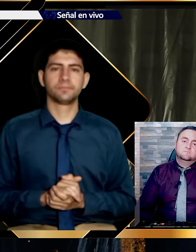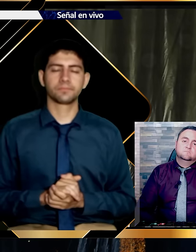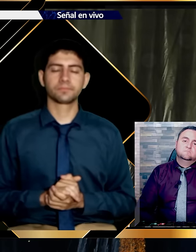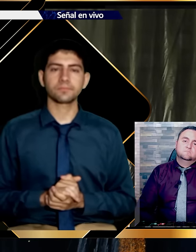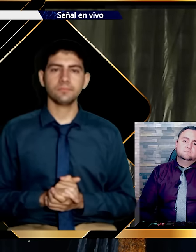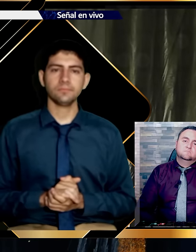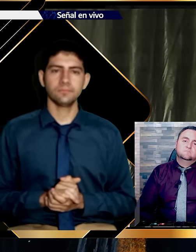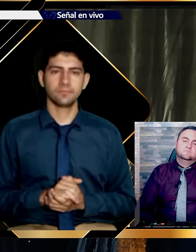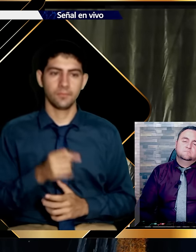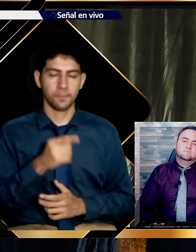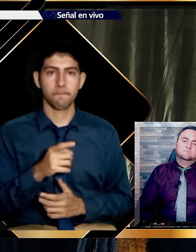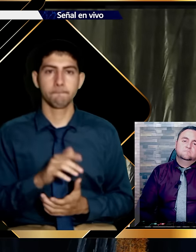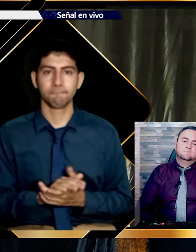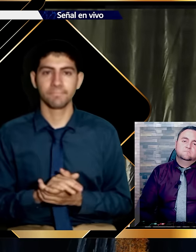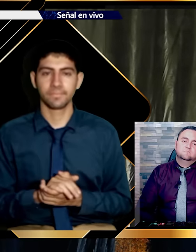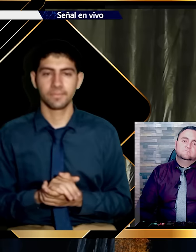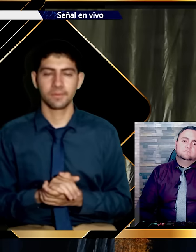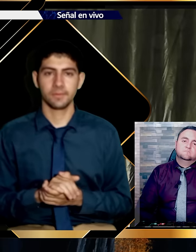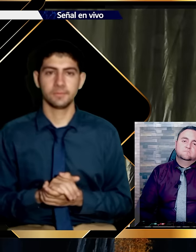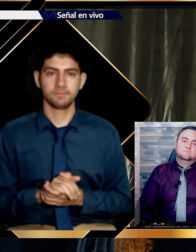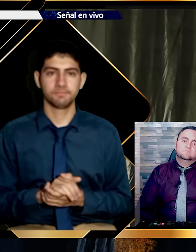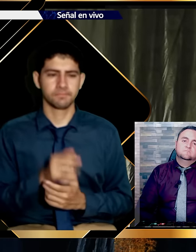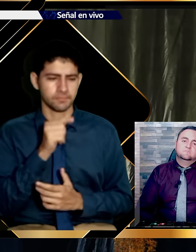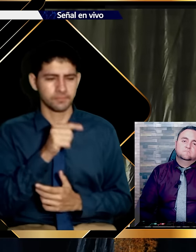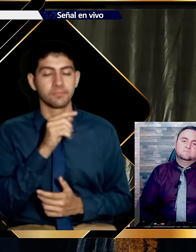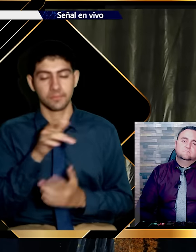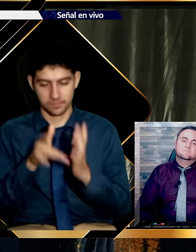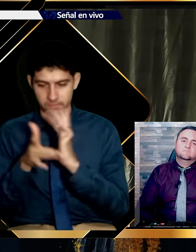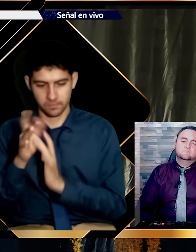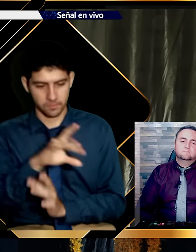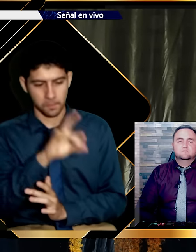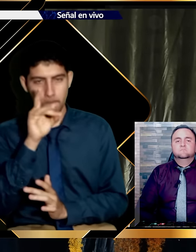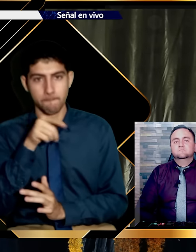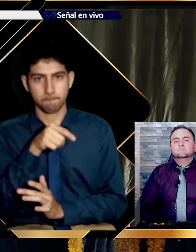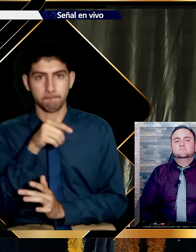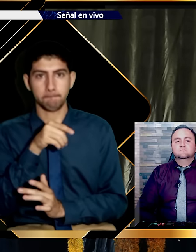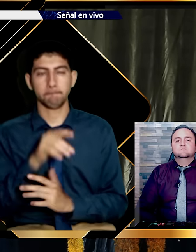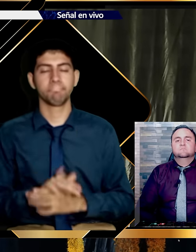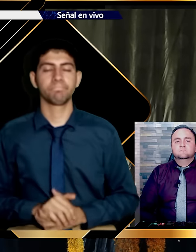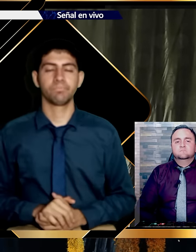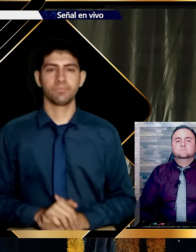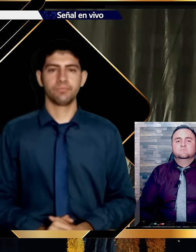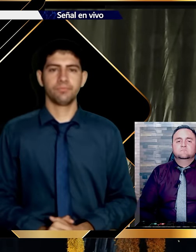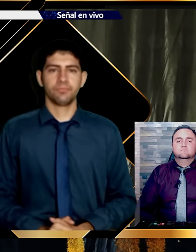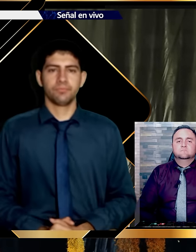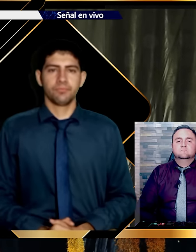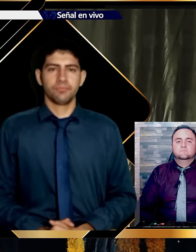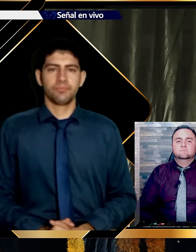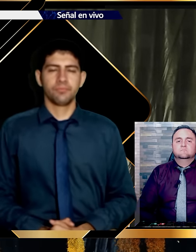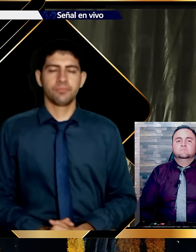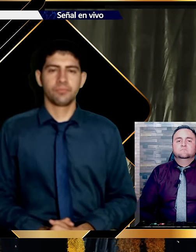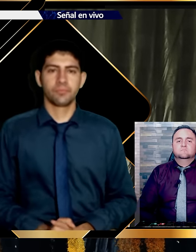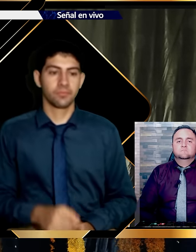sustraía el dinero de la bolsa. Sí. Quiero decirles en esta mañana el mismo. Y déjenme